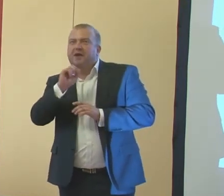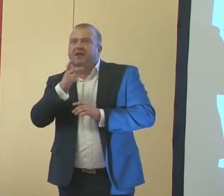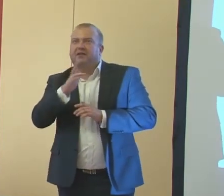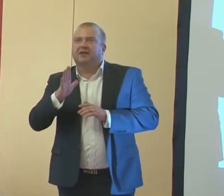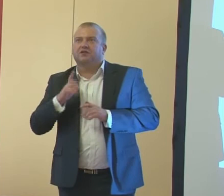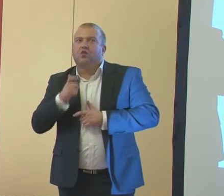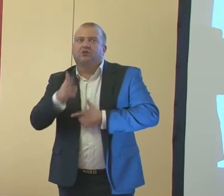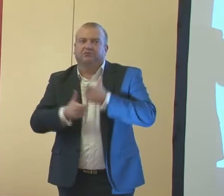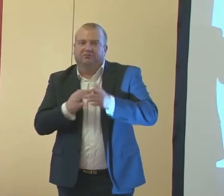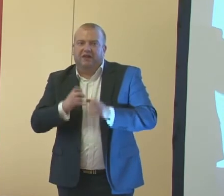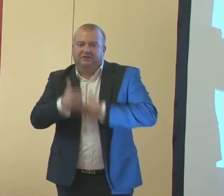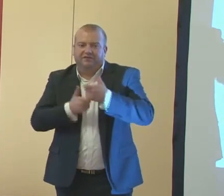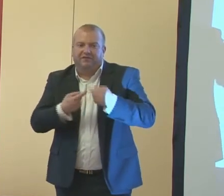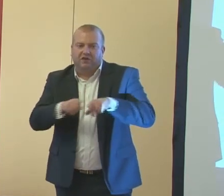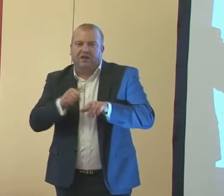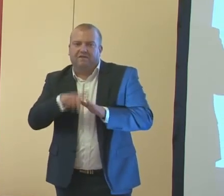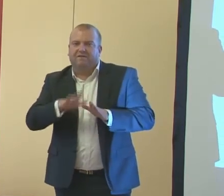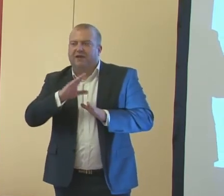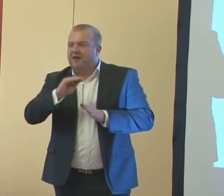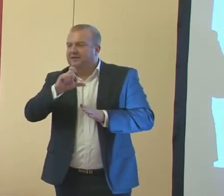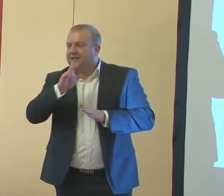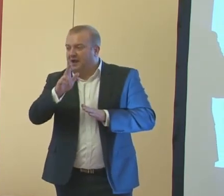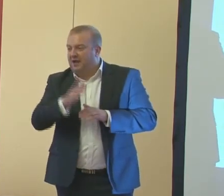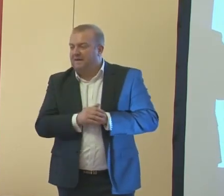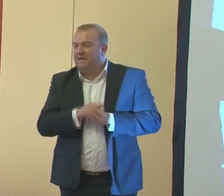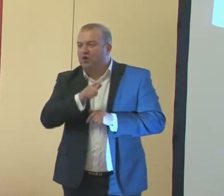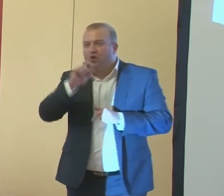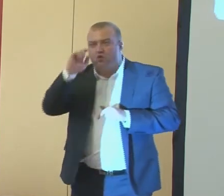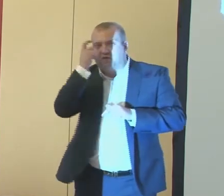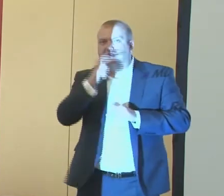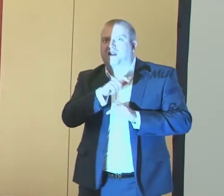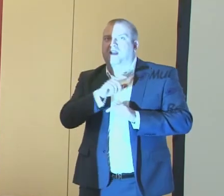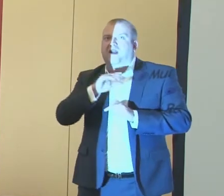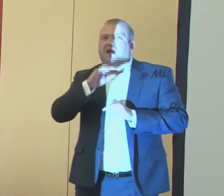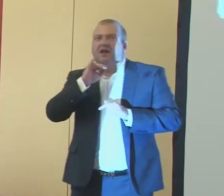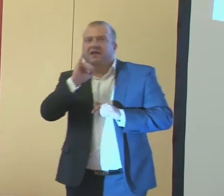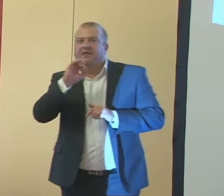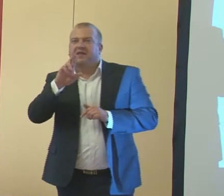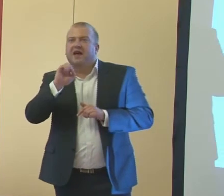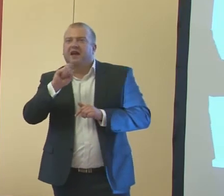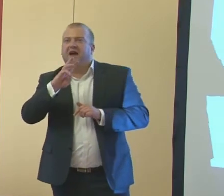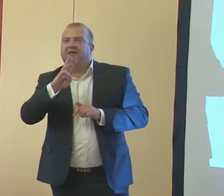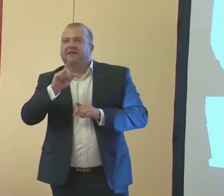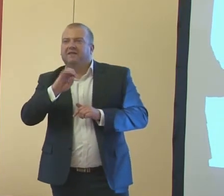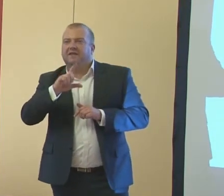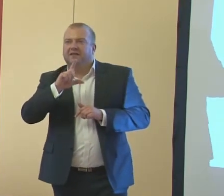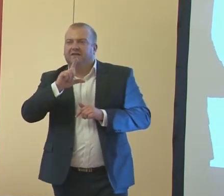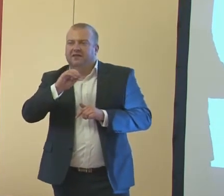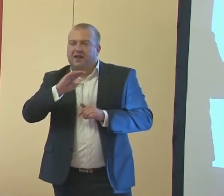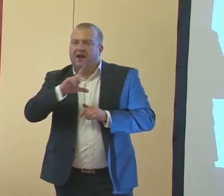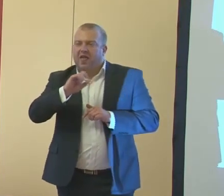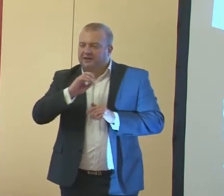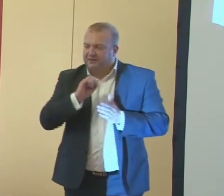są realizowane w ECK? To głównie interaktywne lekcje, czyli te otwarte lekcje, które